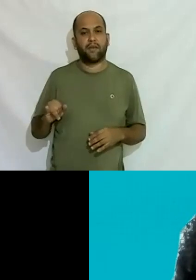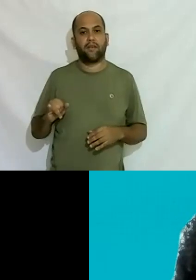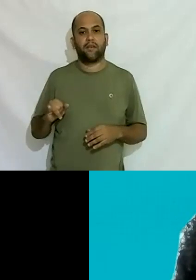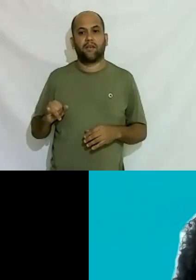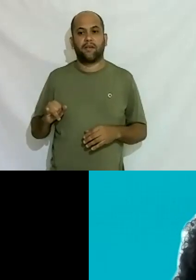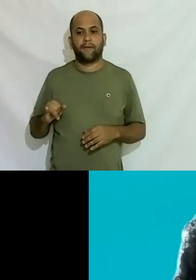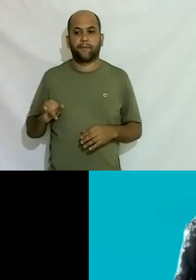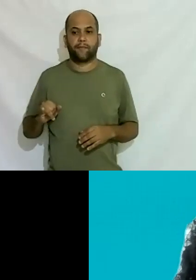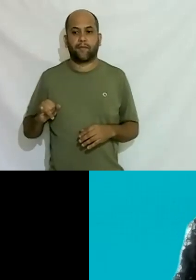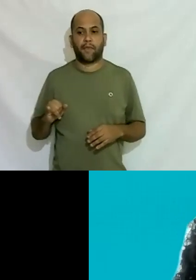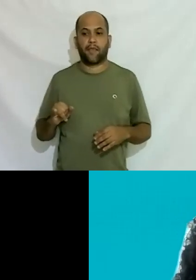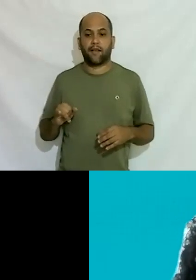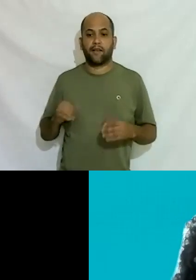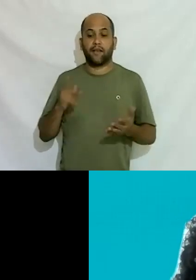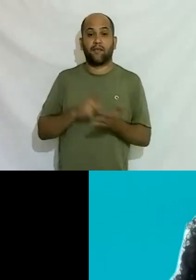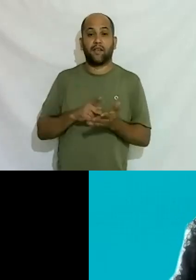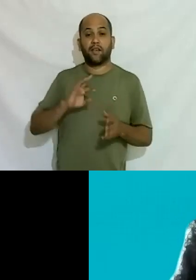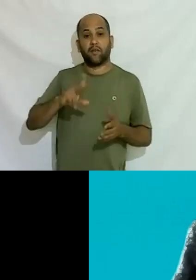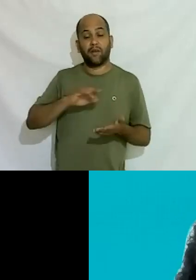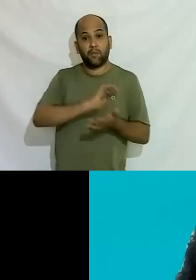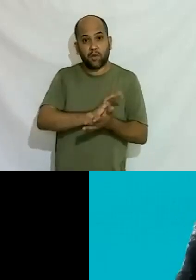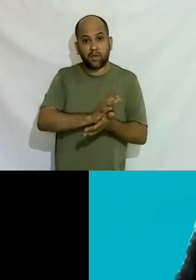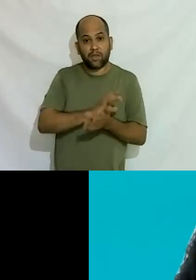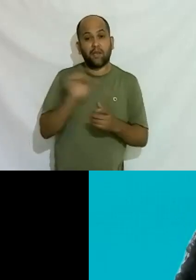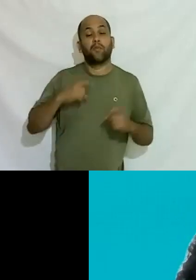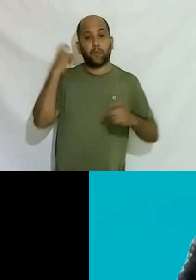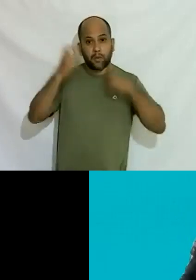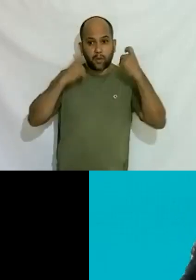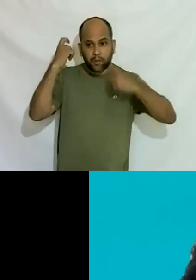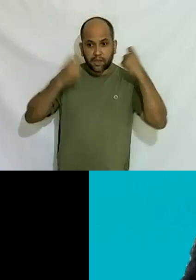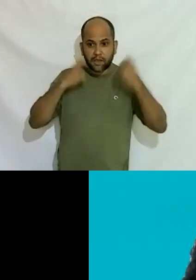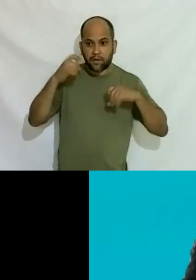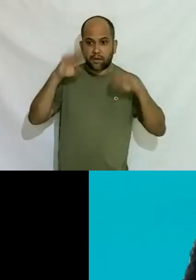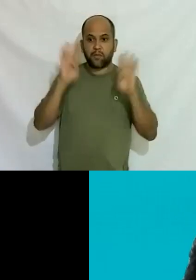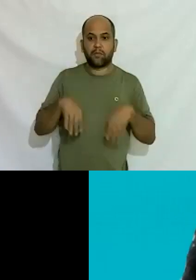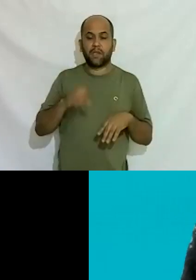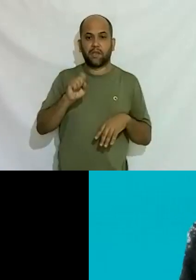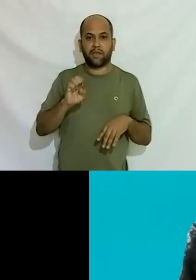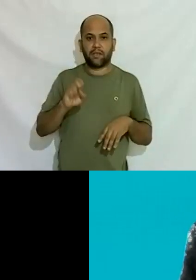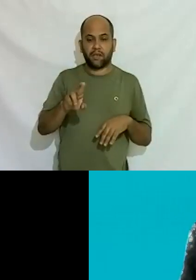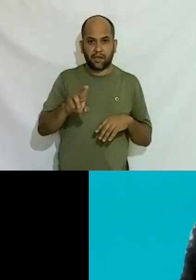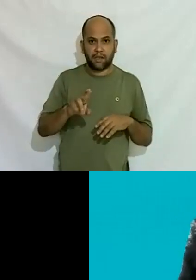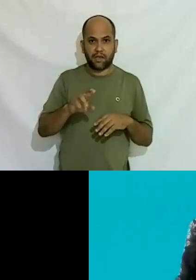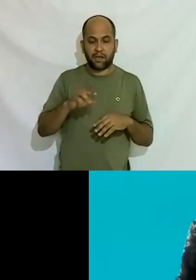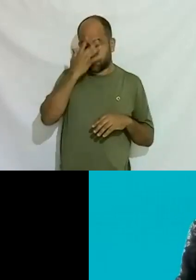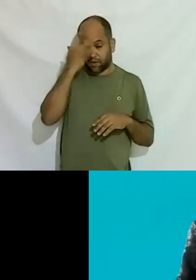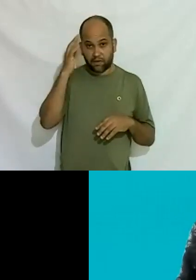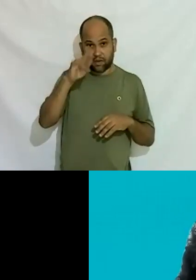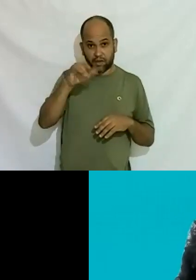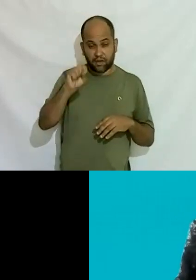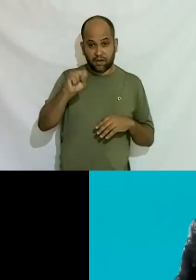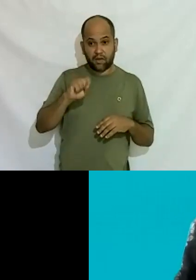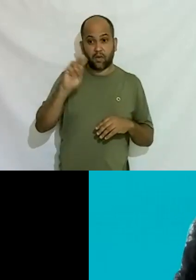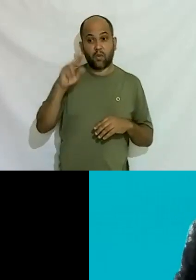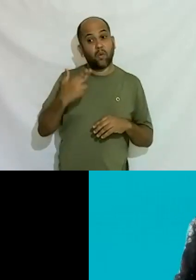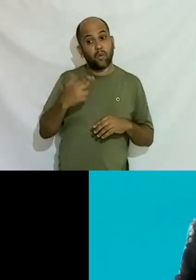e na verdade não seria um preconceito isso sim uma preocupação com o bem-estar da pessoa trans ou na